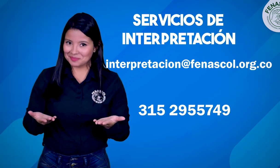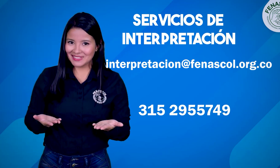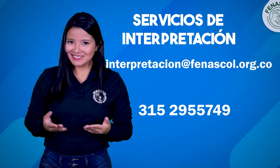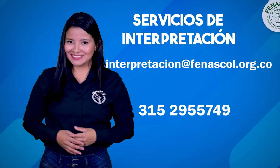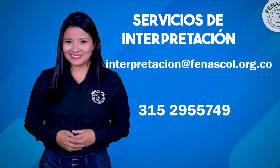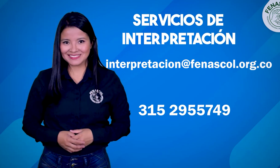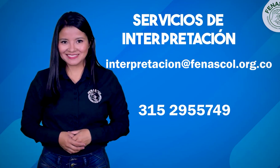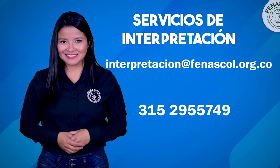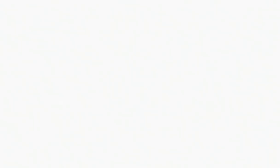Bienvenidos.